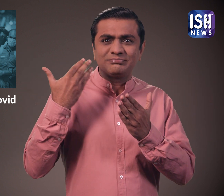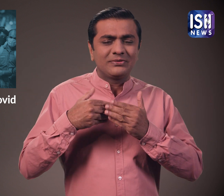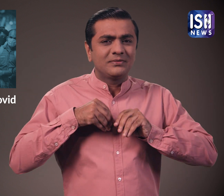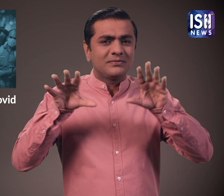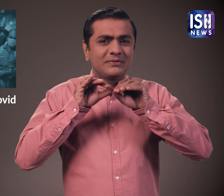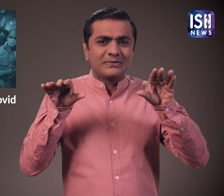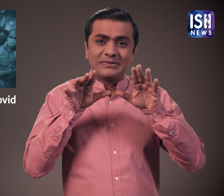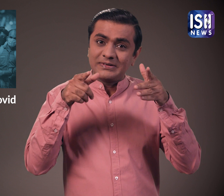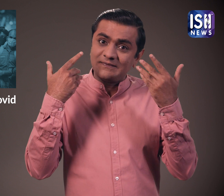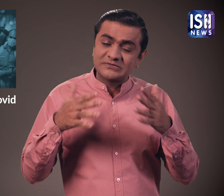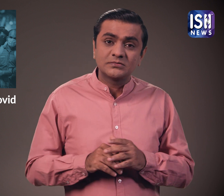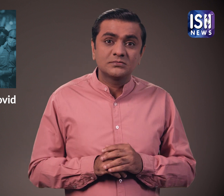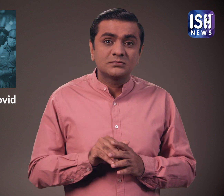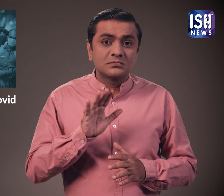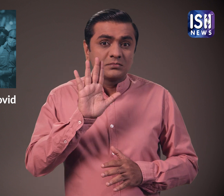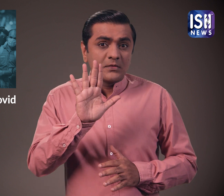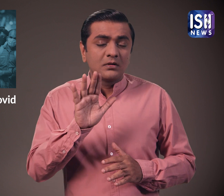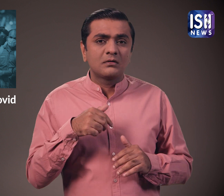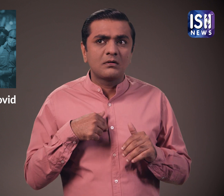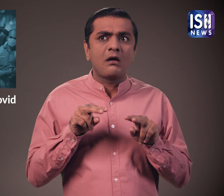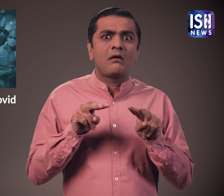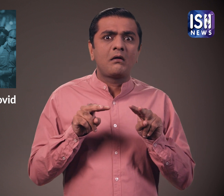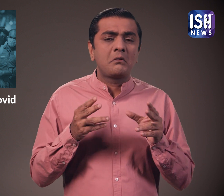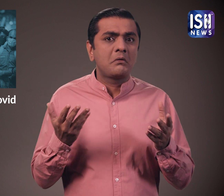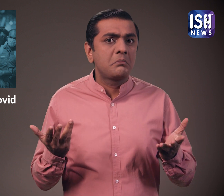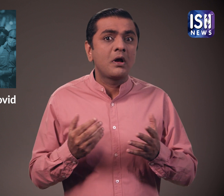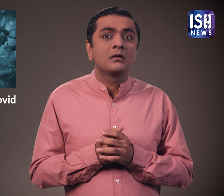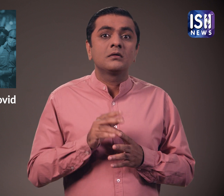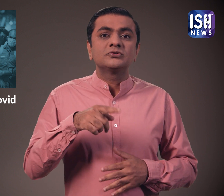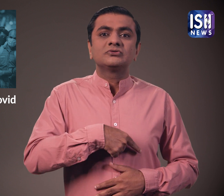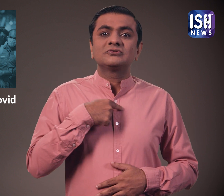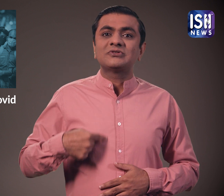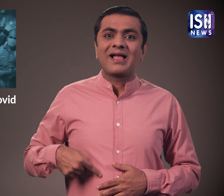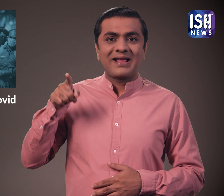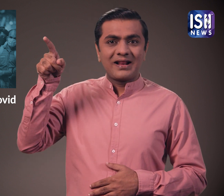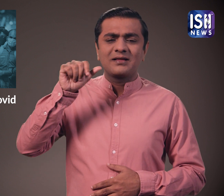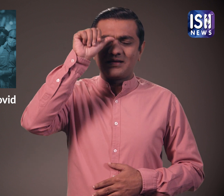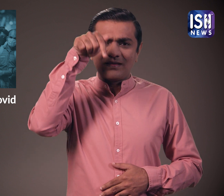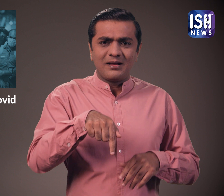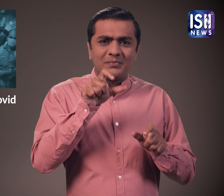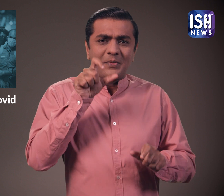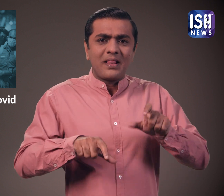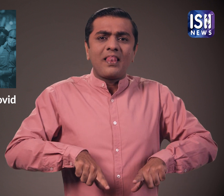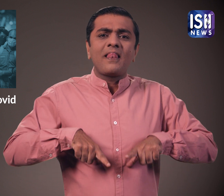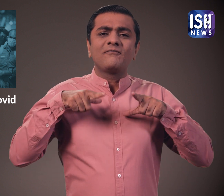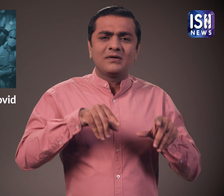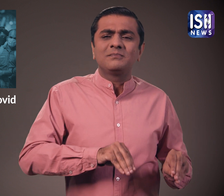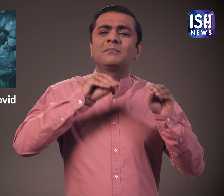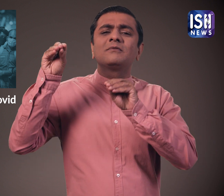भी पहले इस बारे में वीडियो जारी किये थे हाला कि भारतिय मूल के लोग जो नौकरी के लिए चीन चले गए